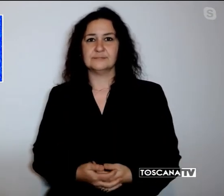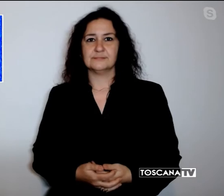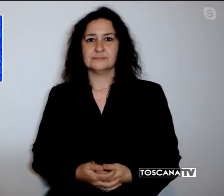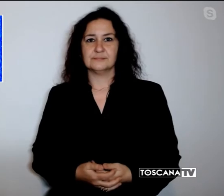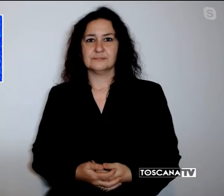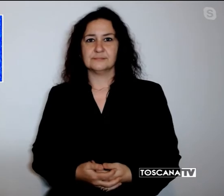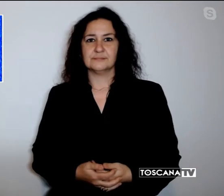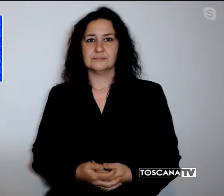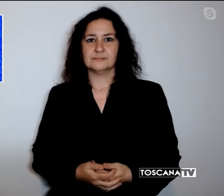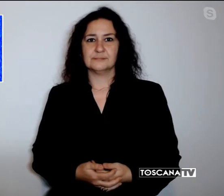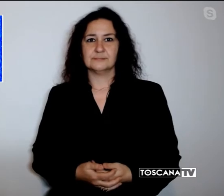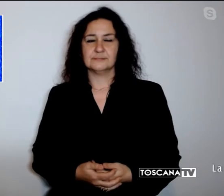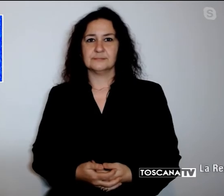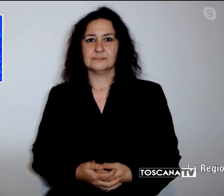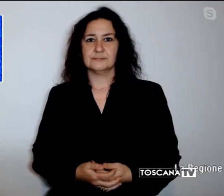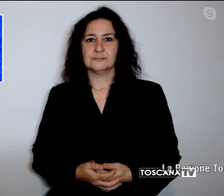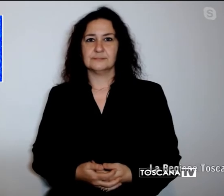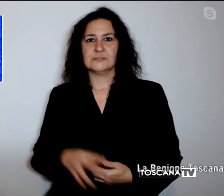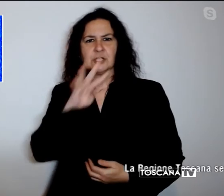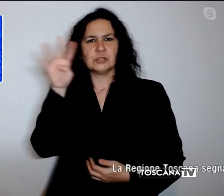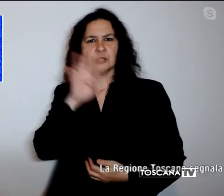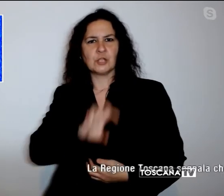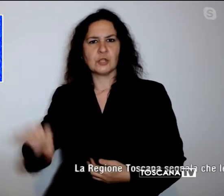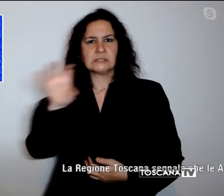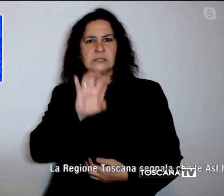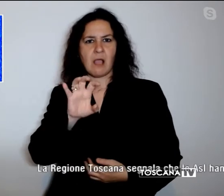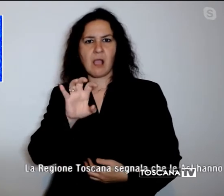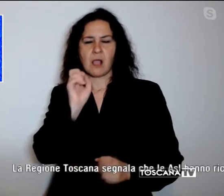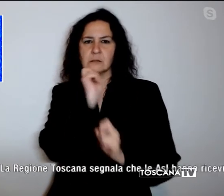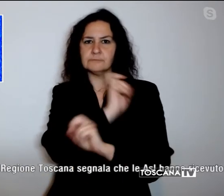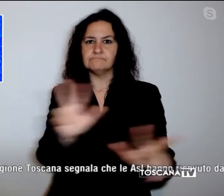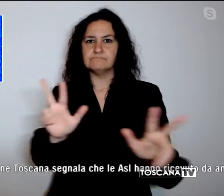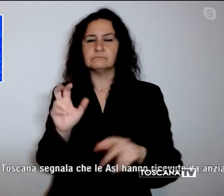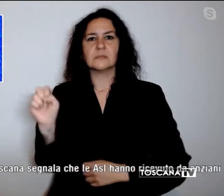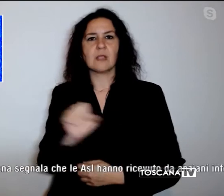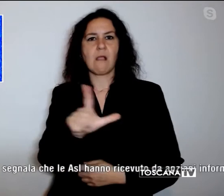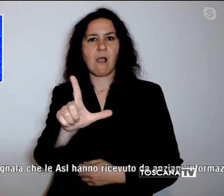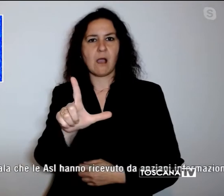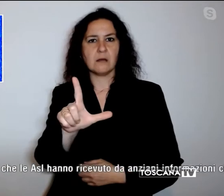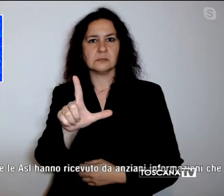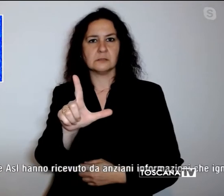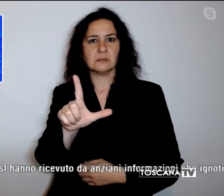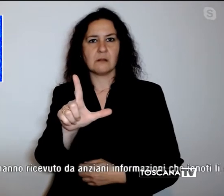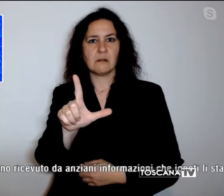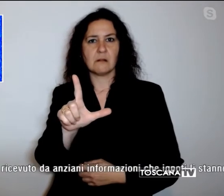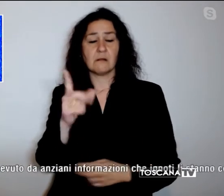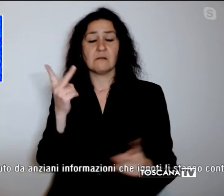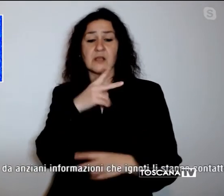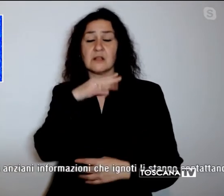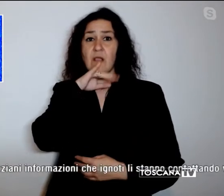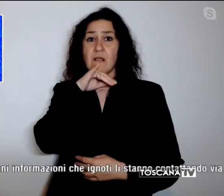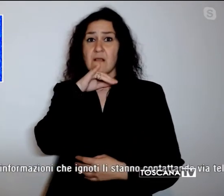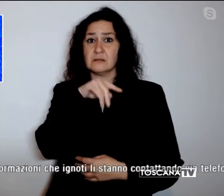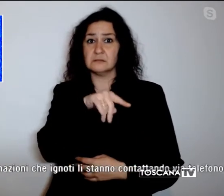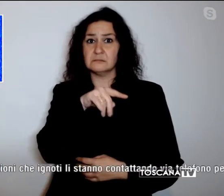La regione toscana segnala che le ASL hanno ricevuto da anziani informazioni che